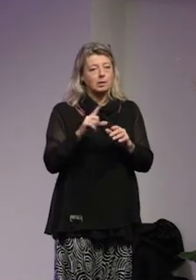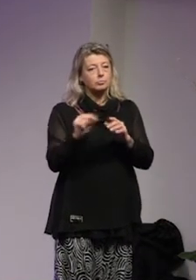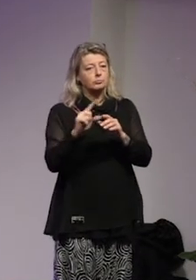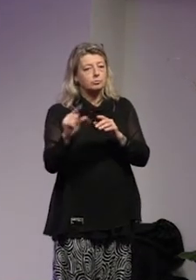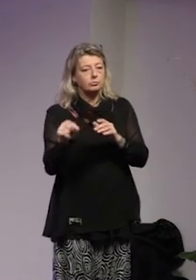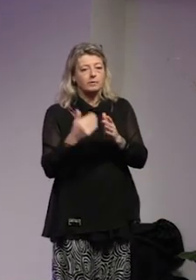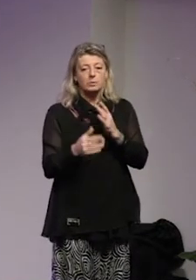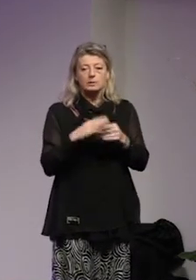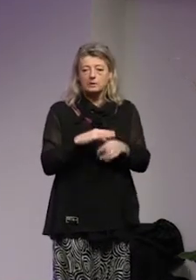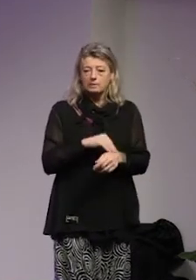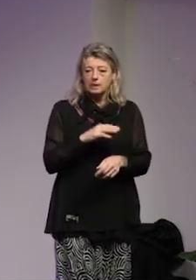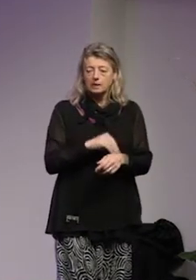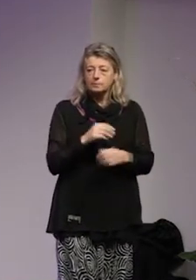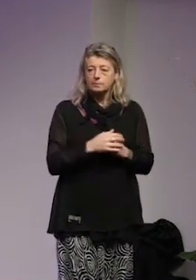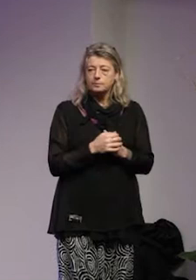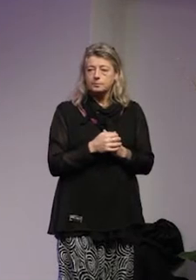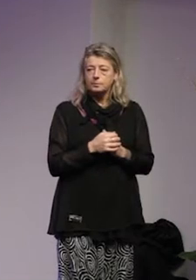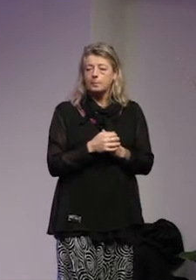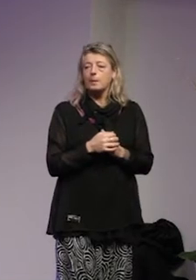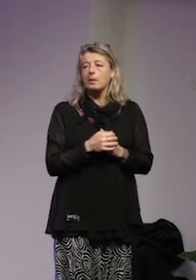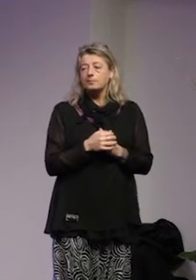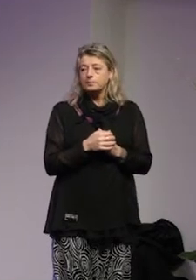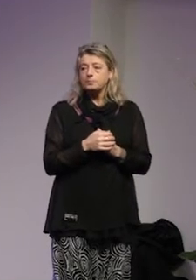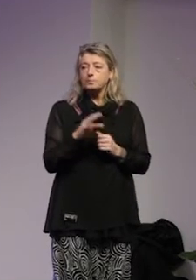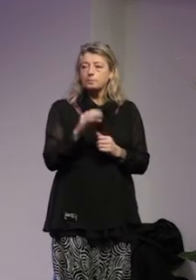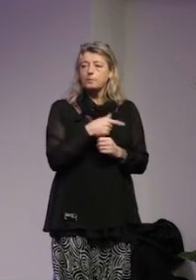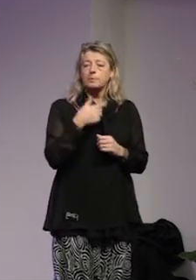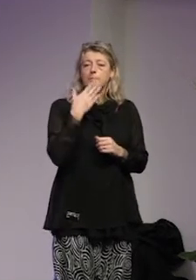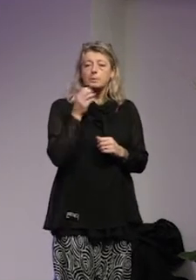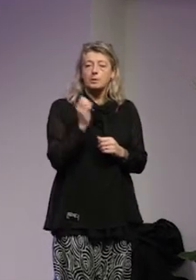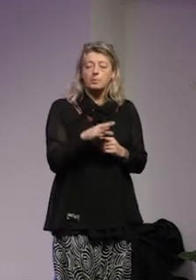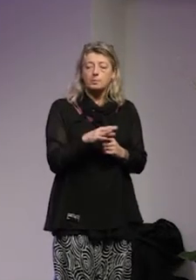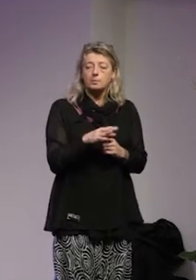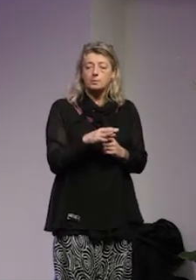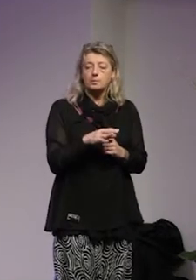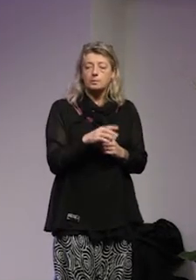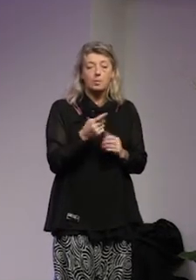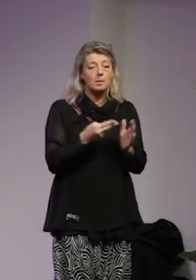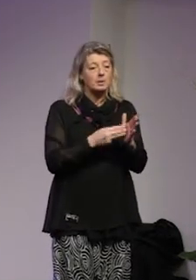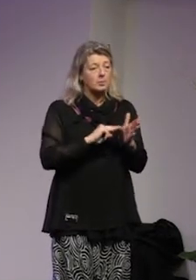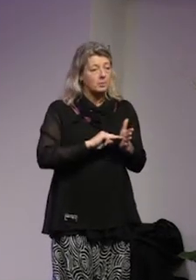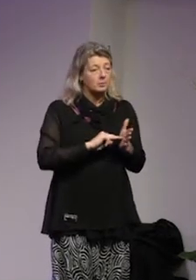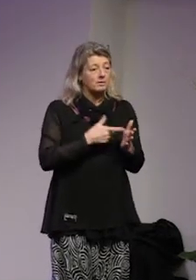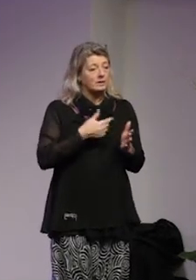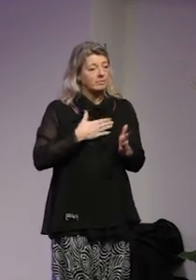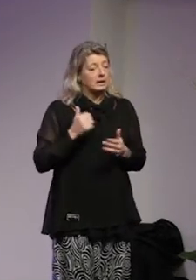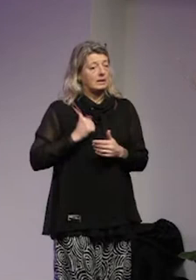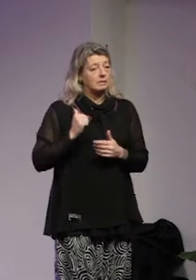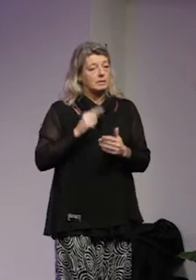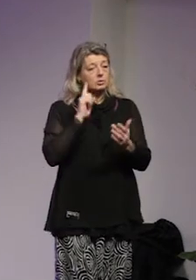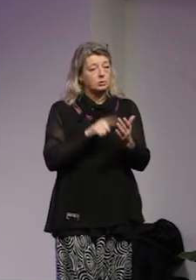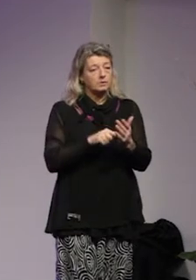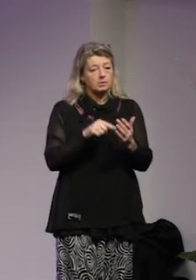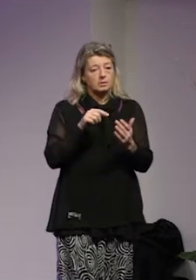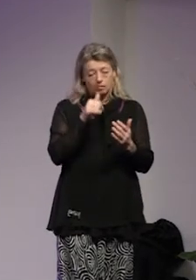härifrån det gäller när vi talar om de här metoderna som vi vill använda för att